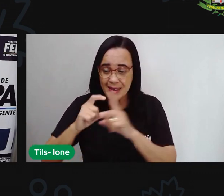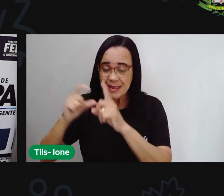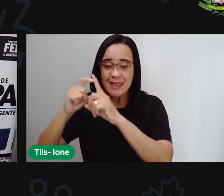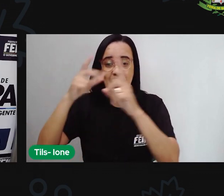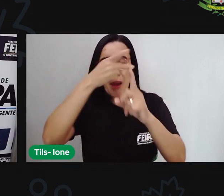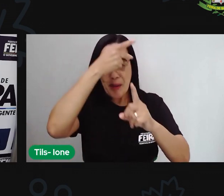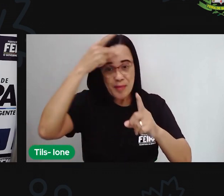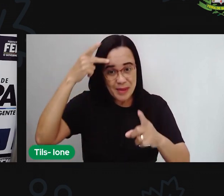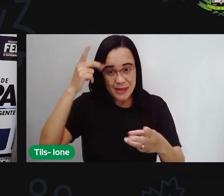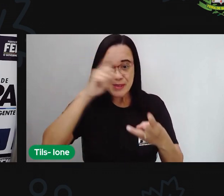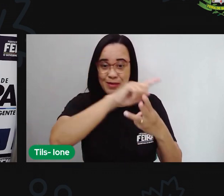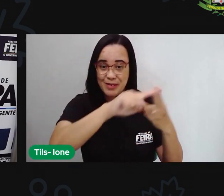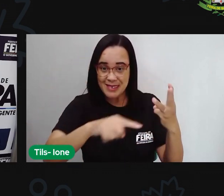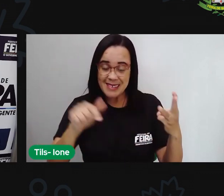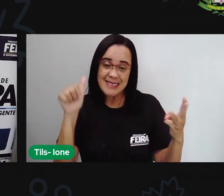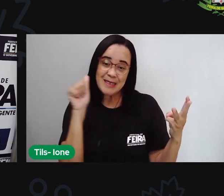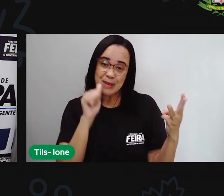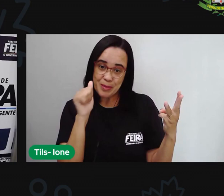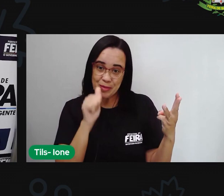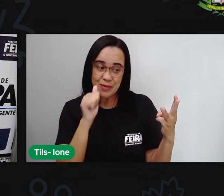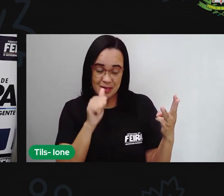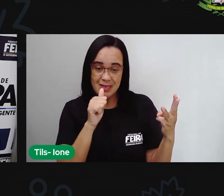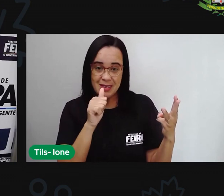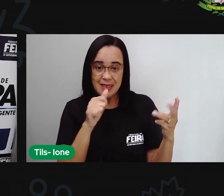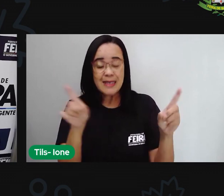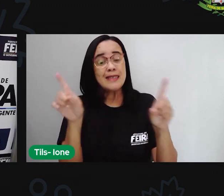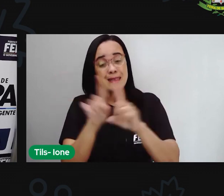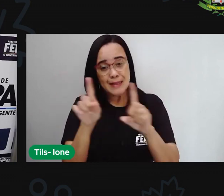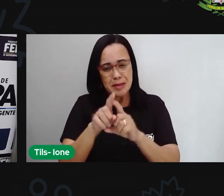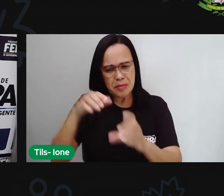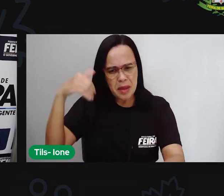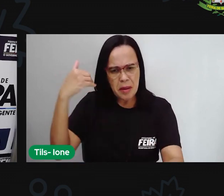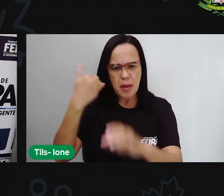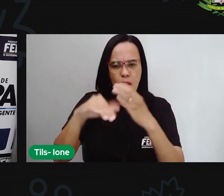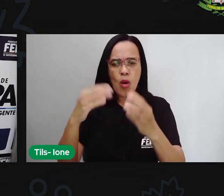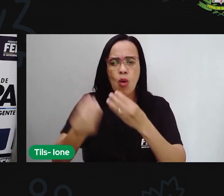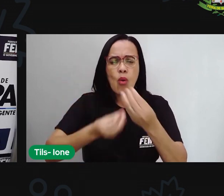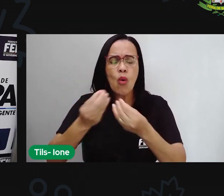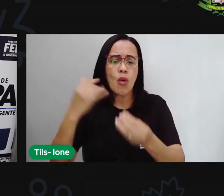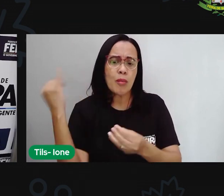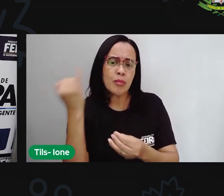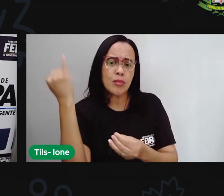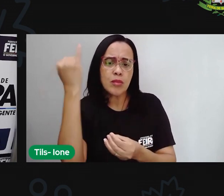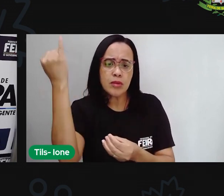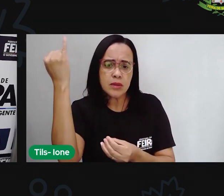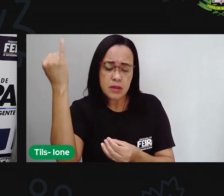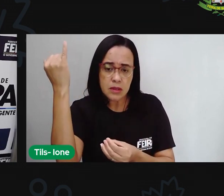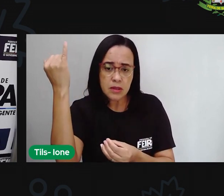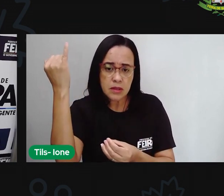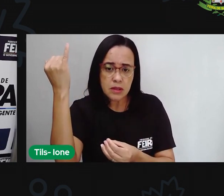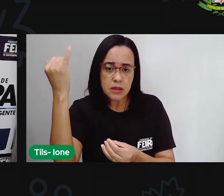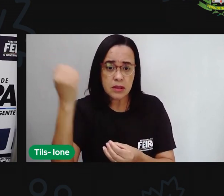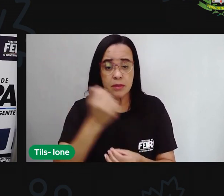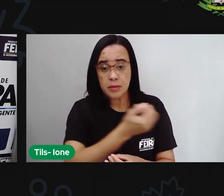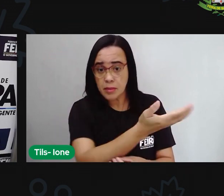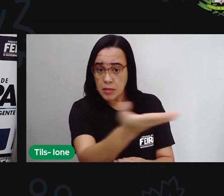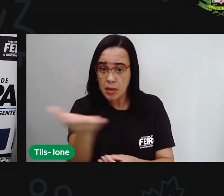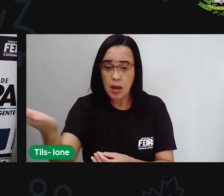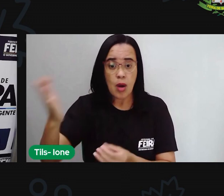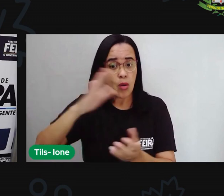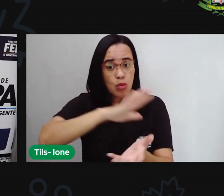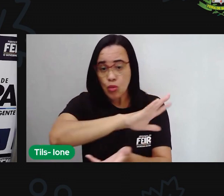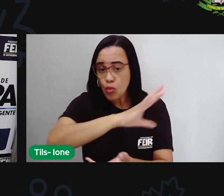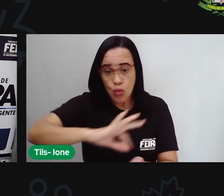livro a gente vê a mensagem importante que esse livro traz para todo mundo né e principalmente aí